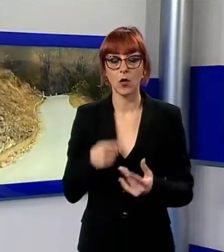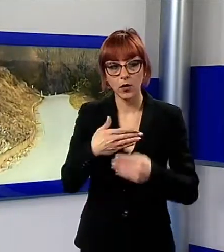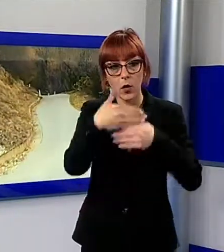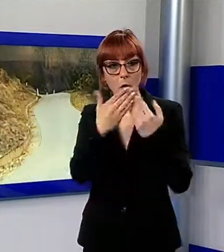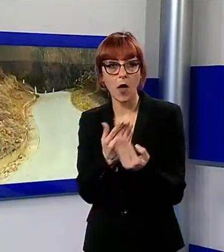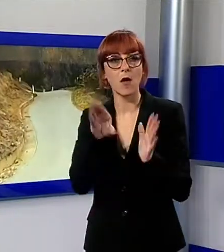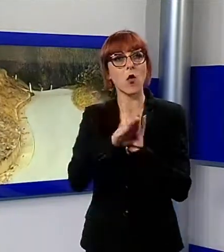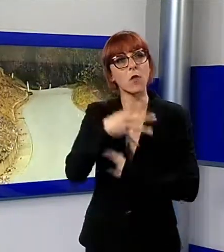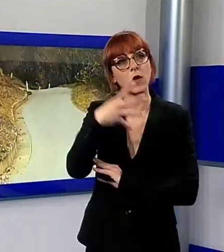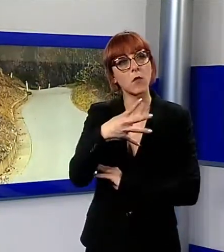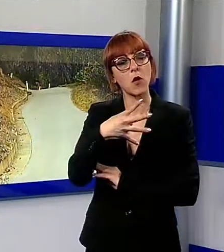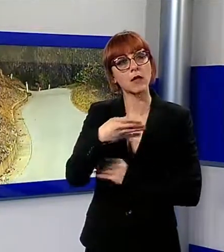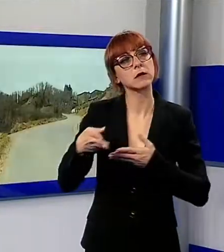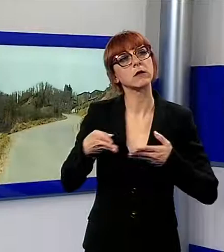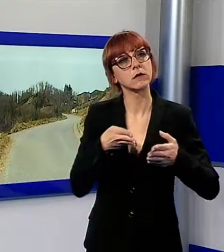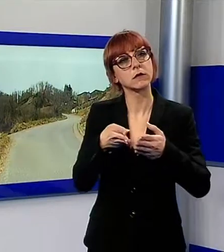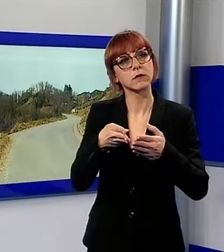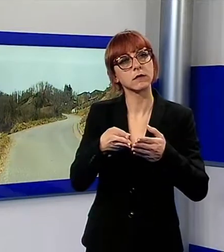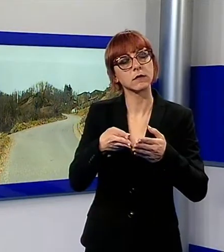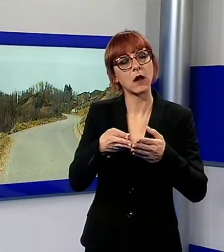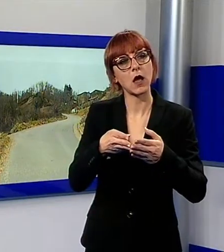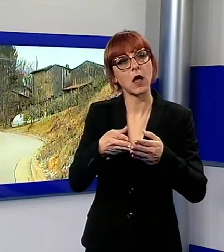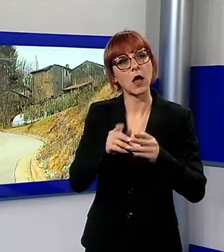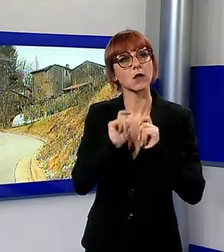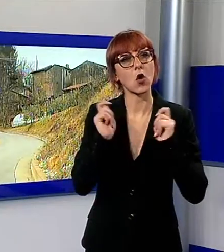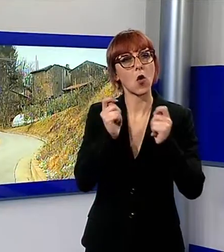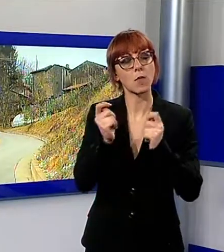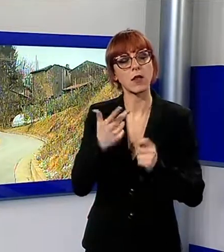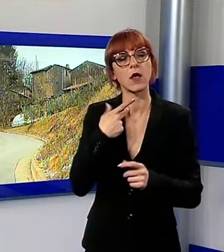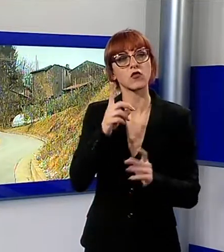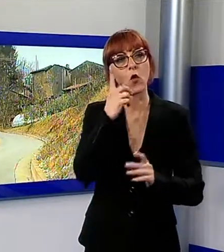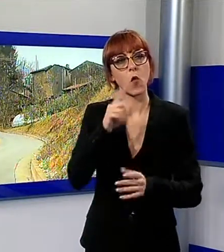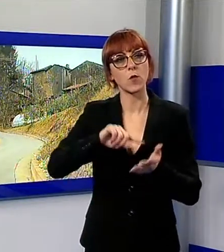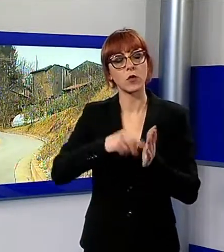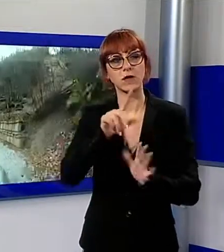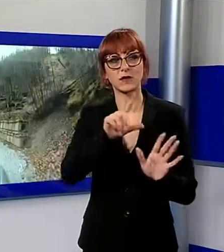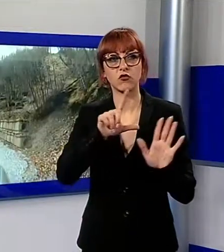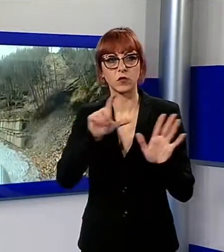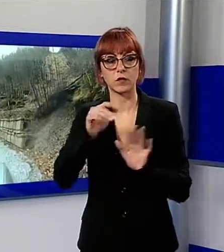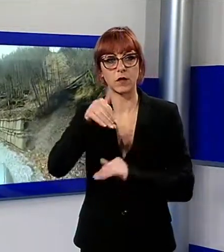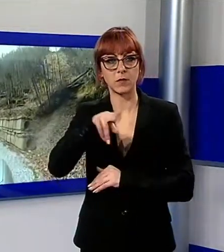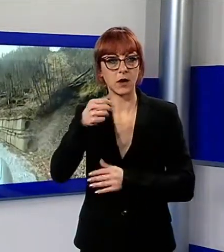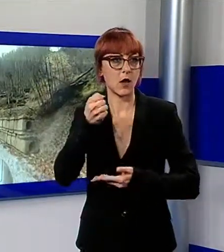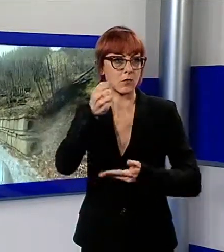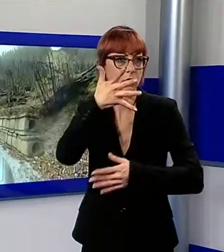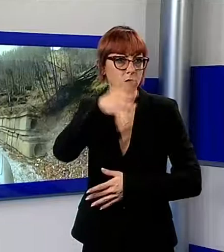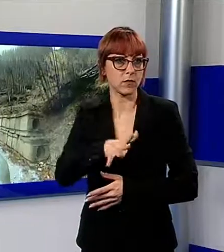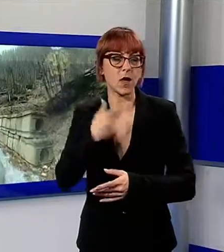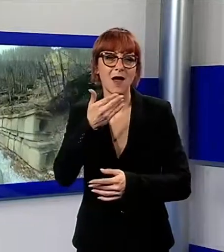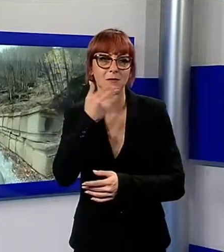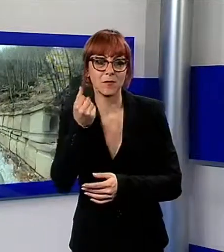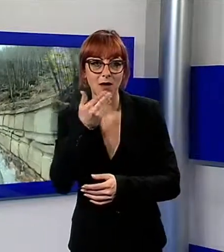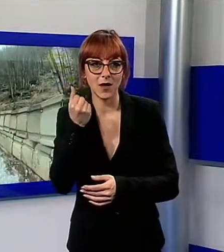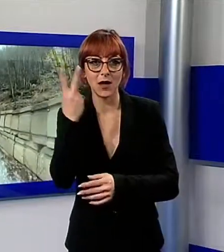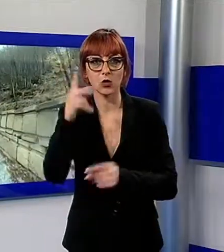comune di Molazzana, dove in più tranche è stato investito 1.770.000 euro. Al completamento mancano i